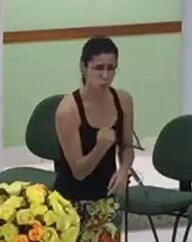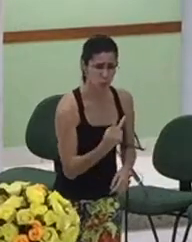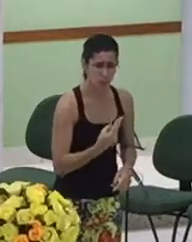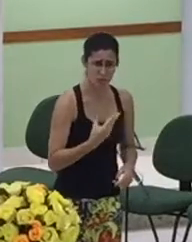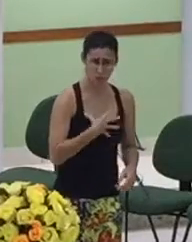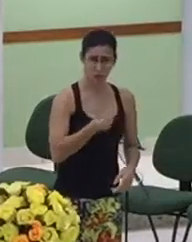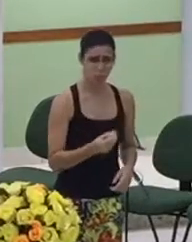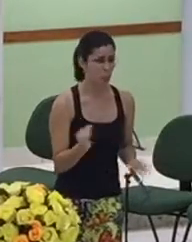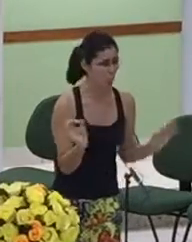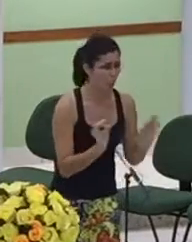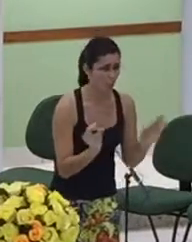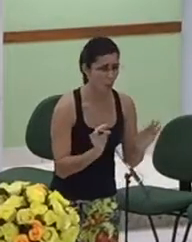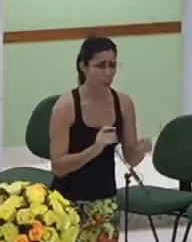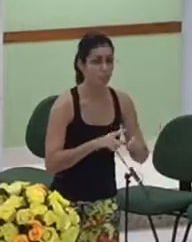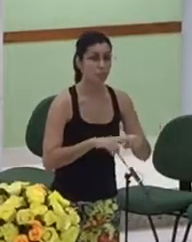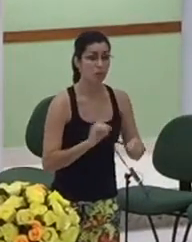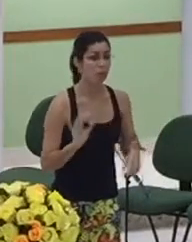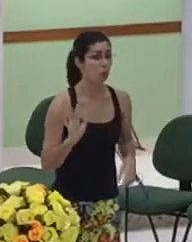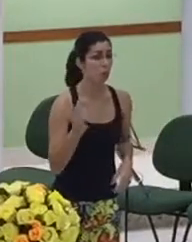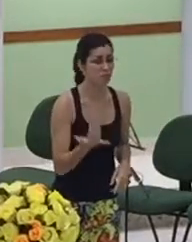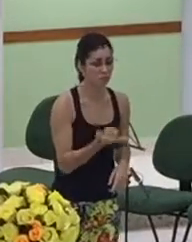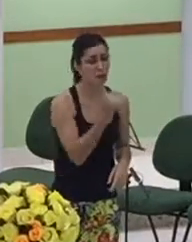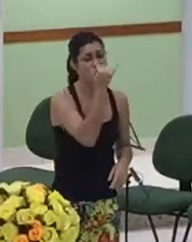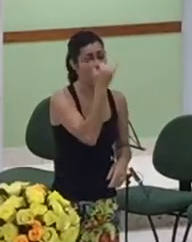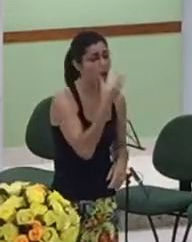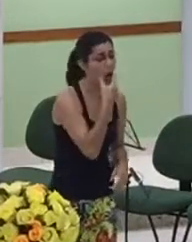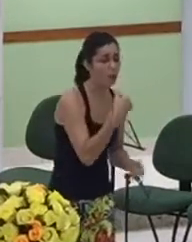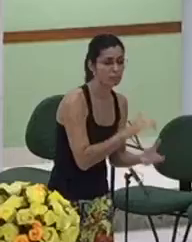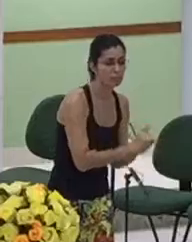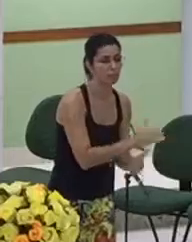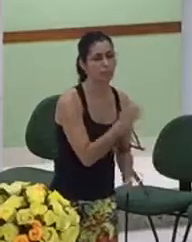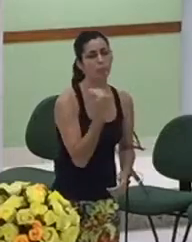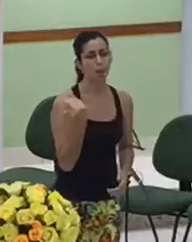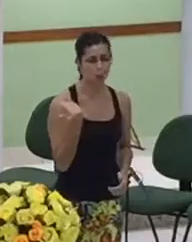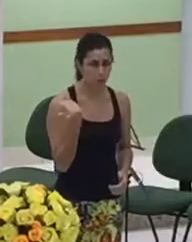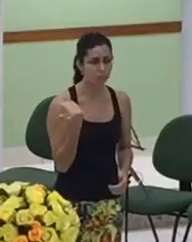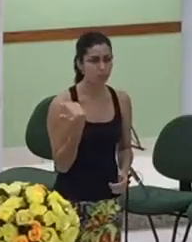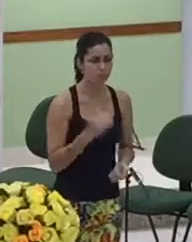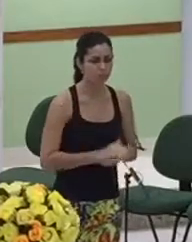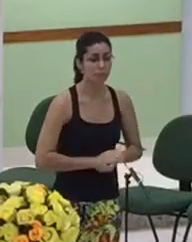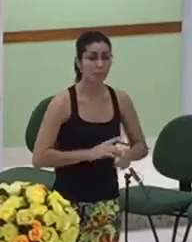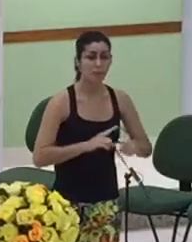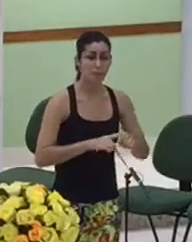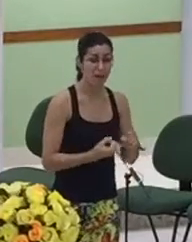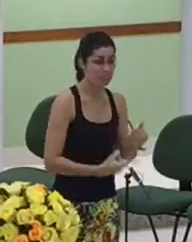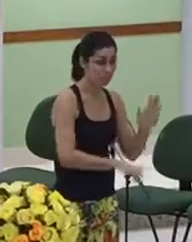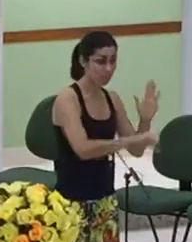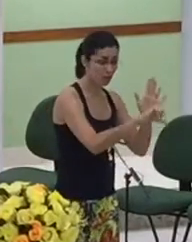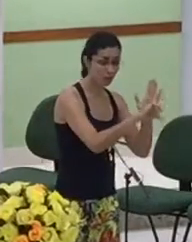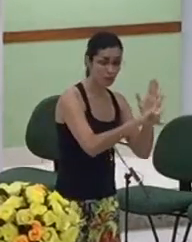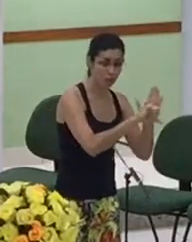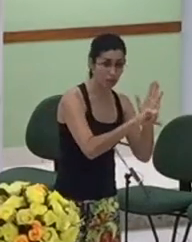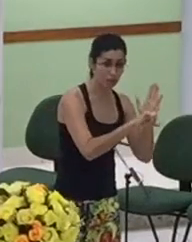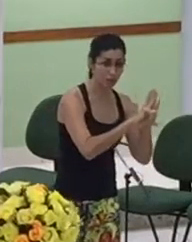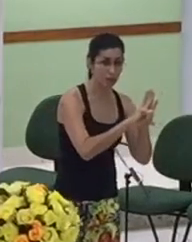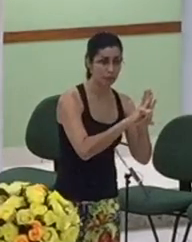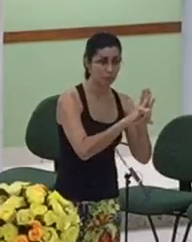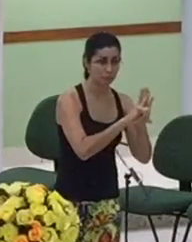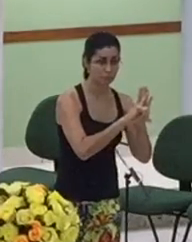segundo a lei dos judeus segundo a lei hebraica era necessário que o irmão que o irmão